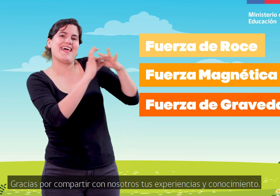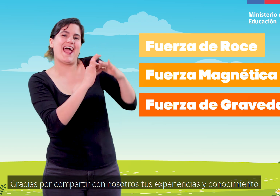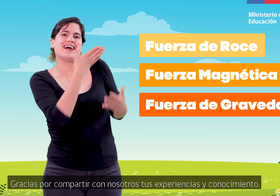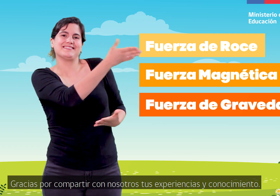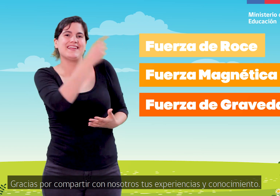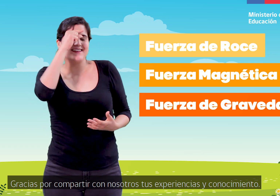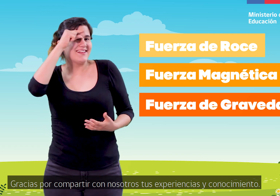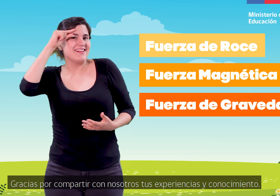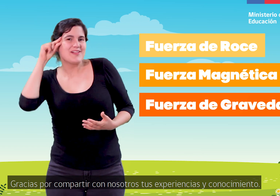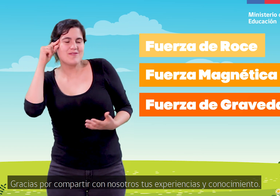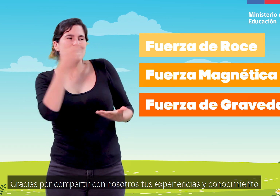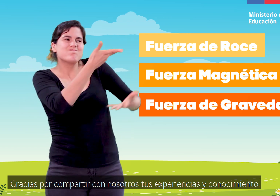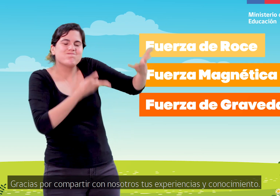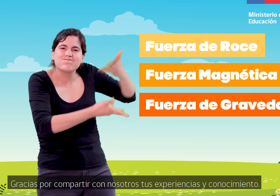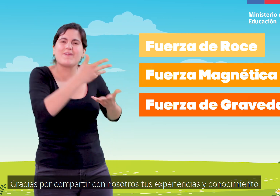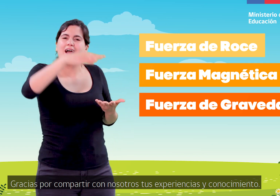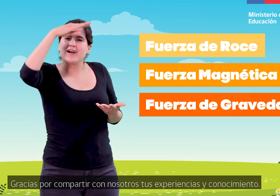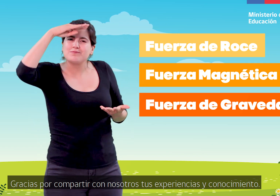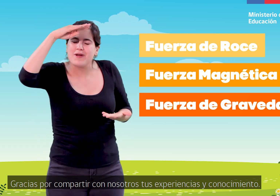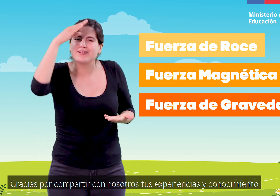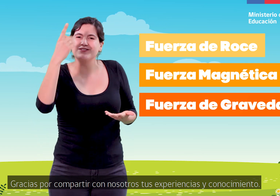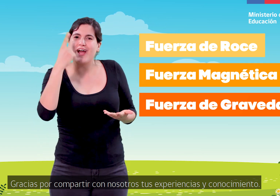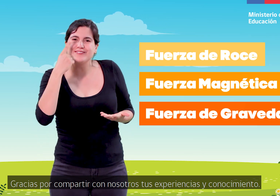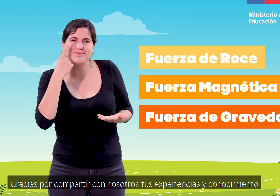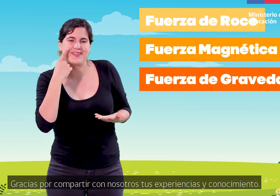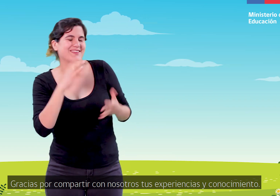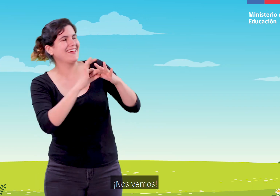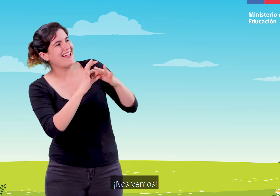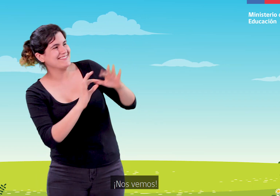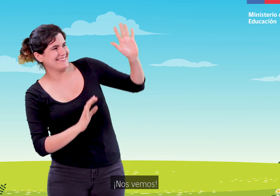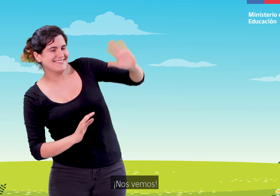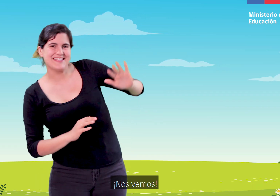Gracias por compartir con nosotros tus experiencias y conocimiento. ¡Nos vemos!